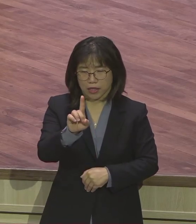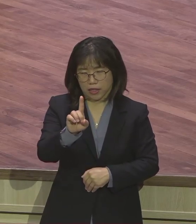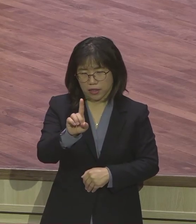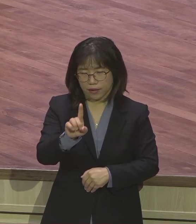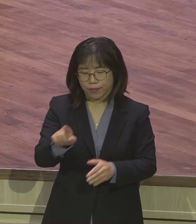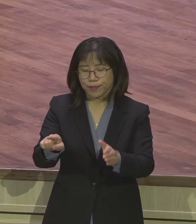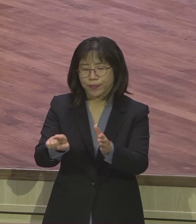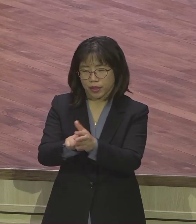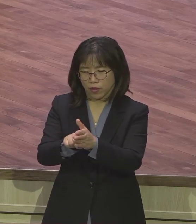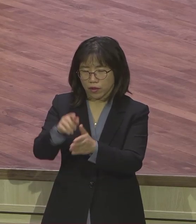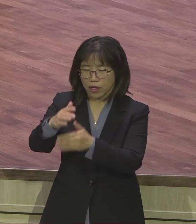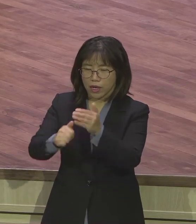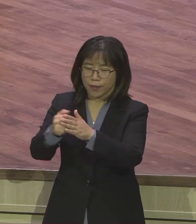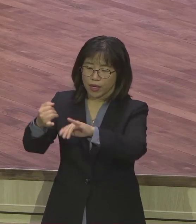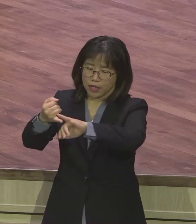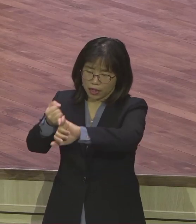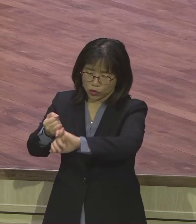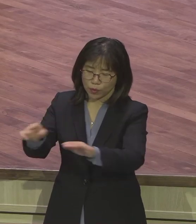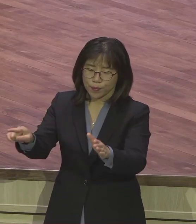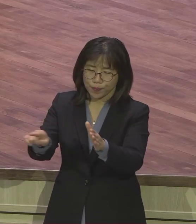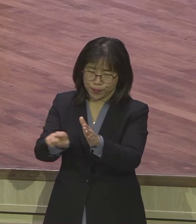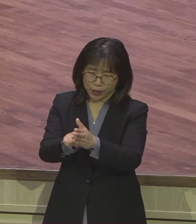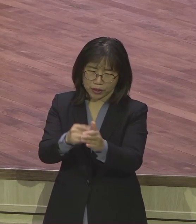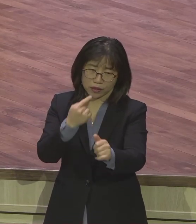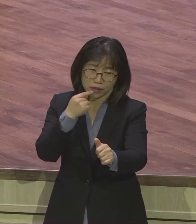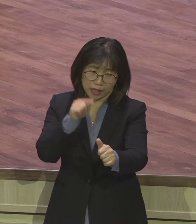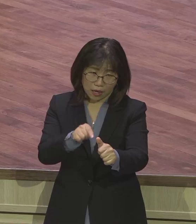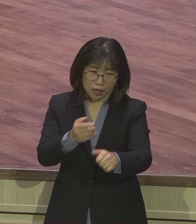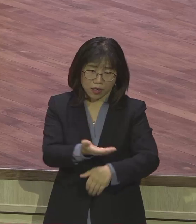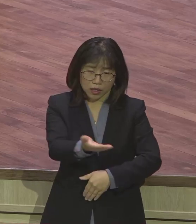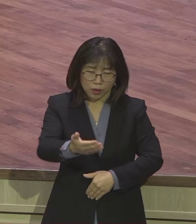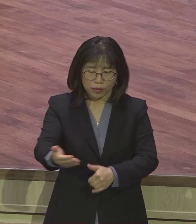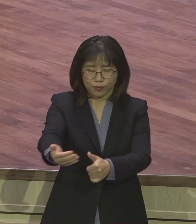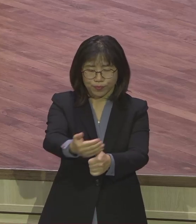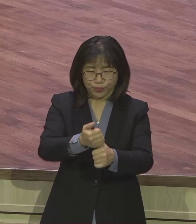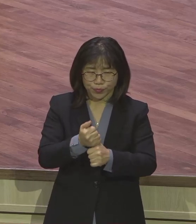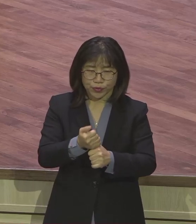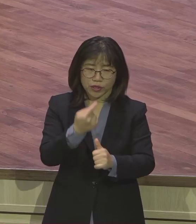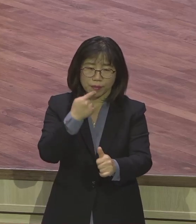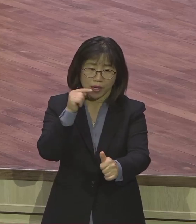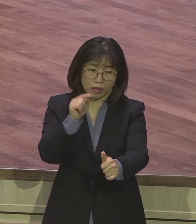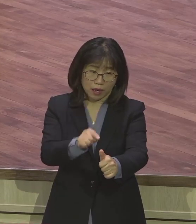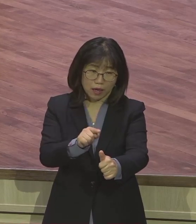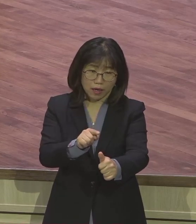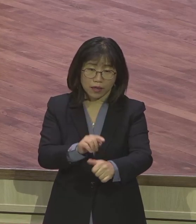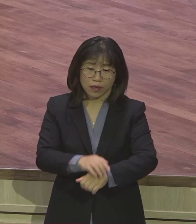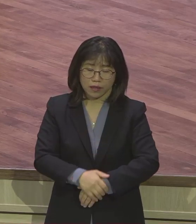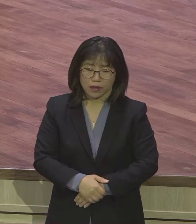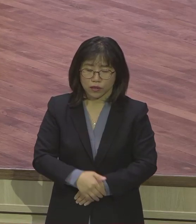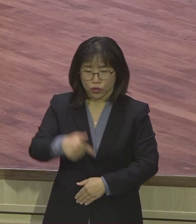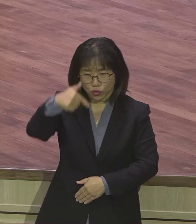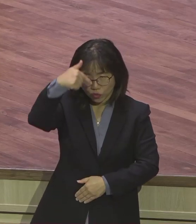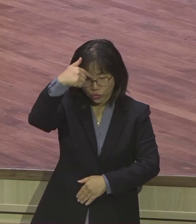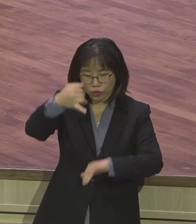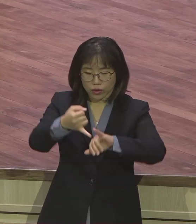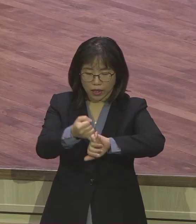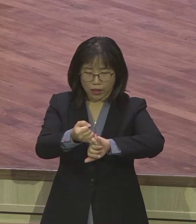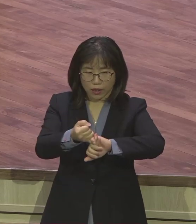약속을 믿으라고 하면 뭐예요. 믿으라고 하면 뭐예요. 자발한 거 믿어봐. 믿으라는 얘기예요. 그러니까 구약 신약. 예수님 오시기 전 약속.